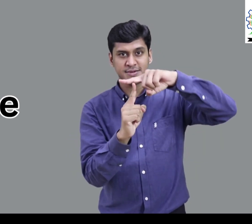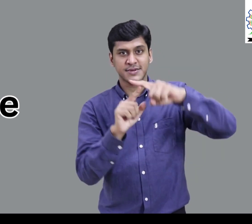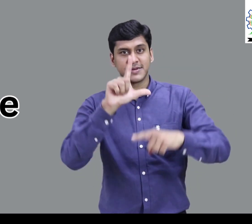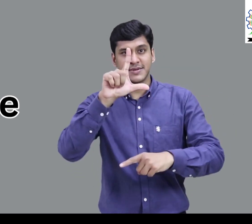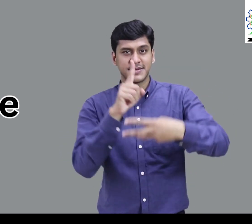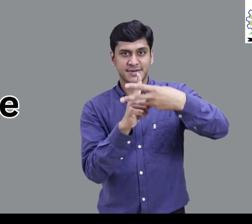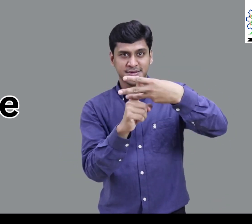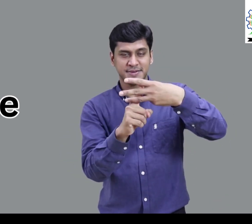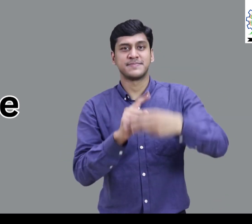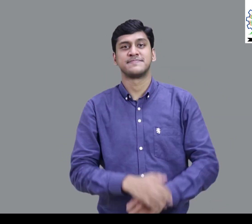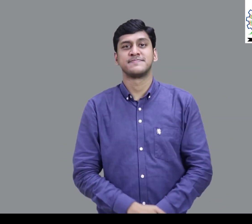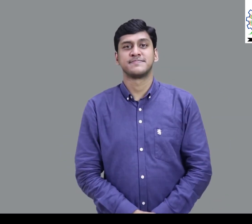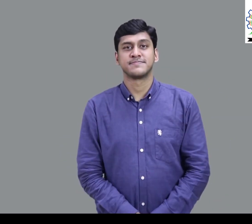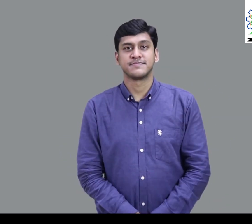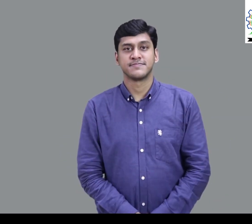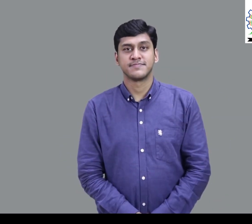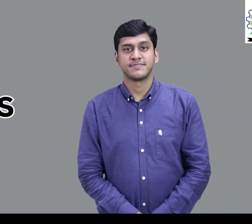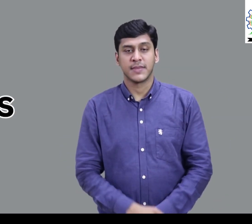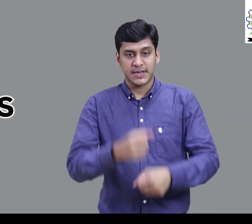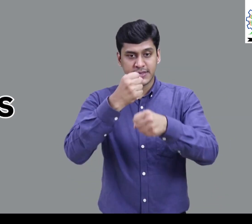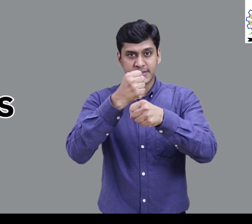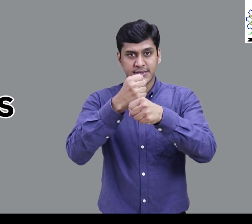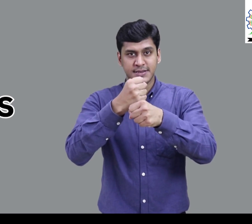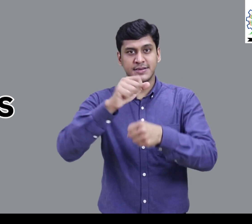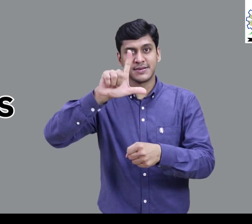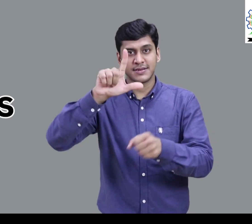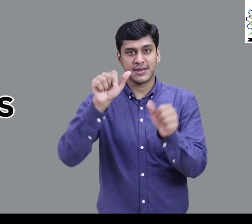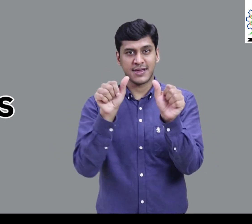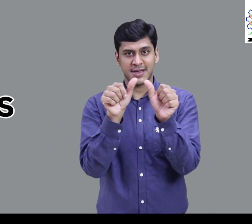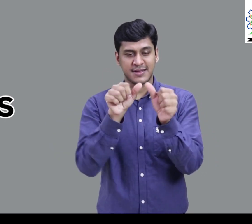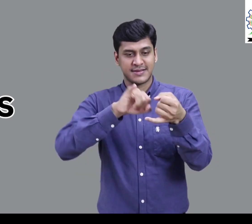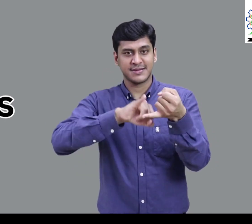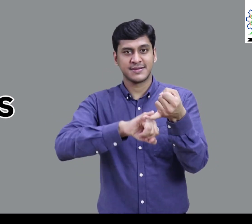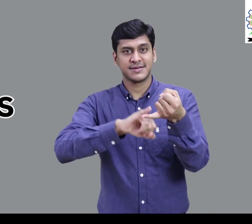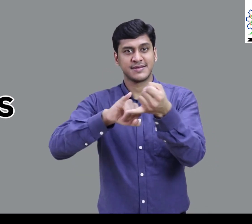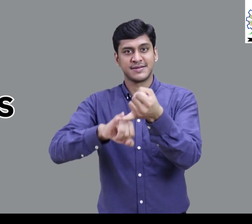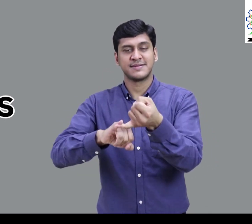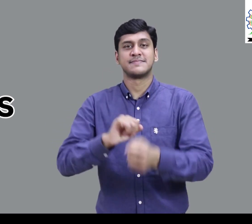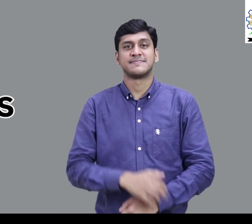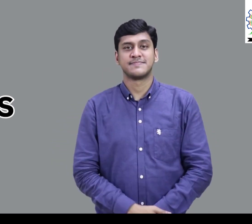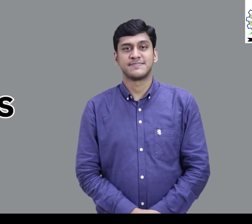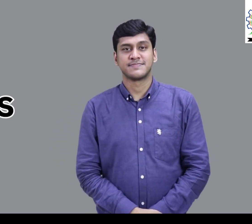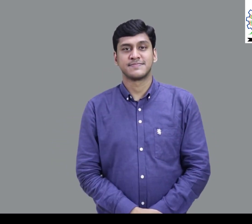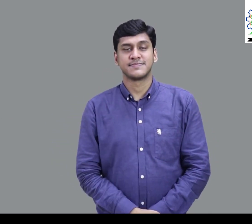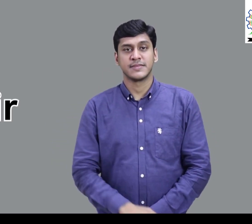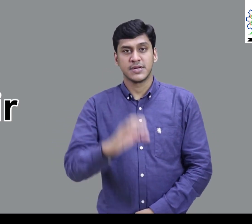E Bottle G L A S Glass C